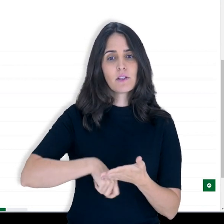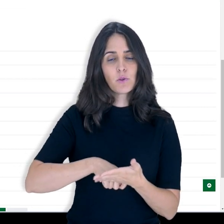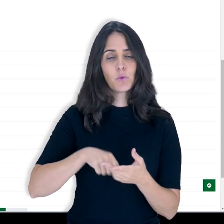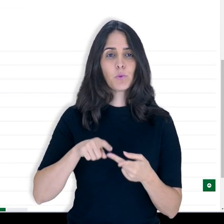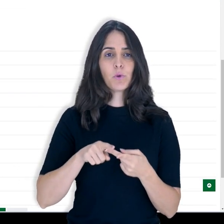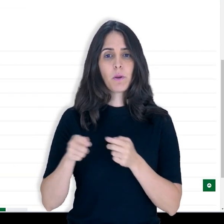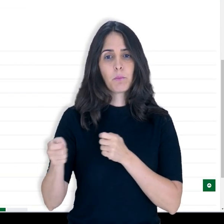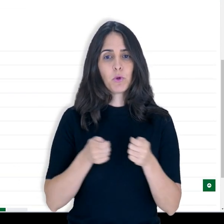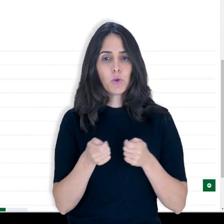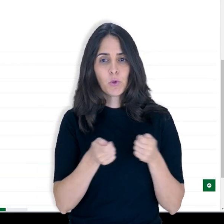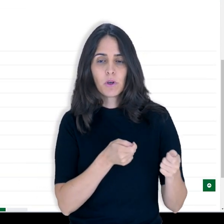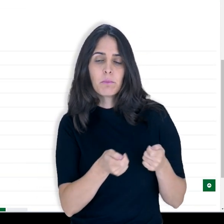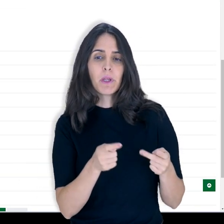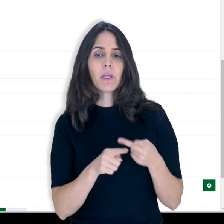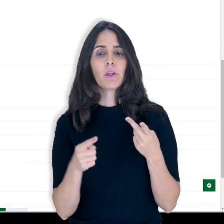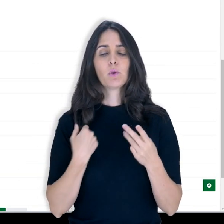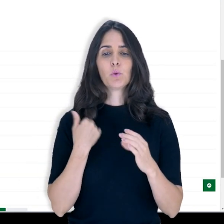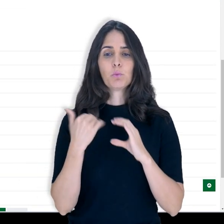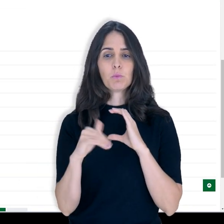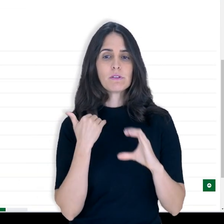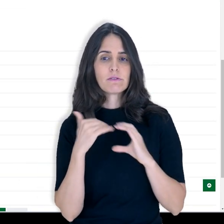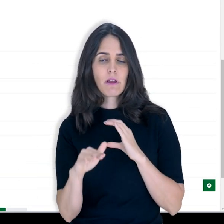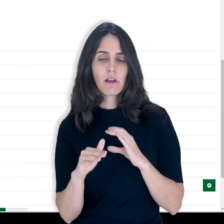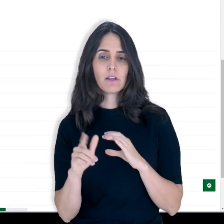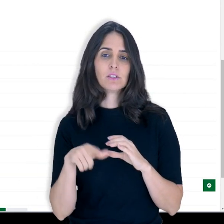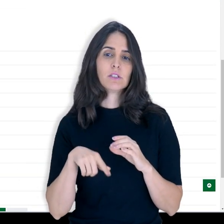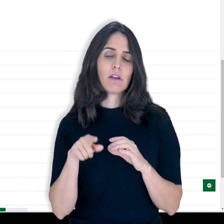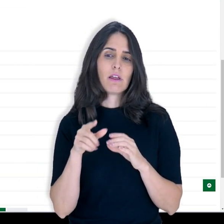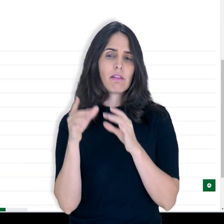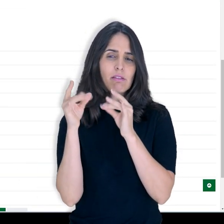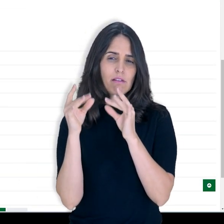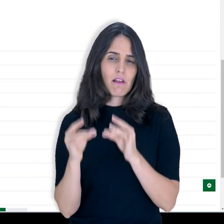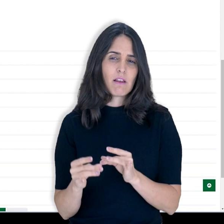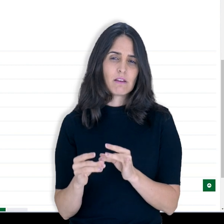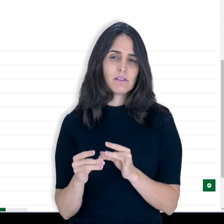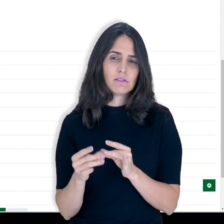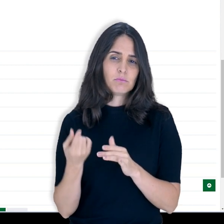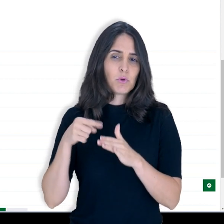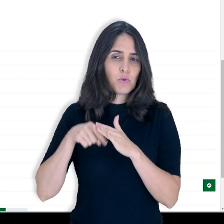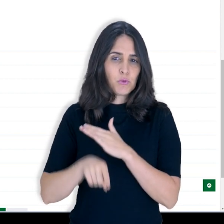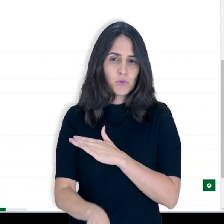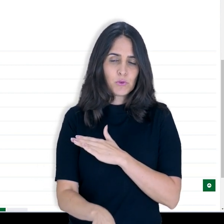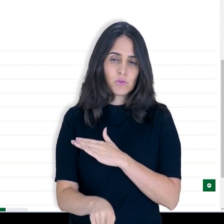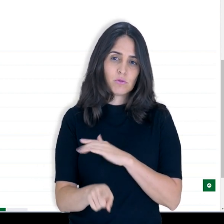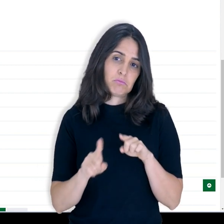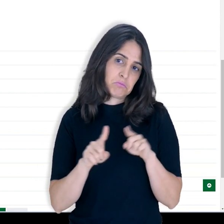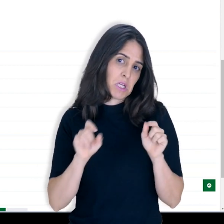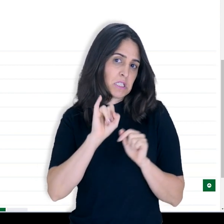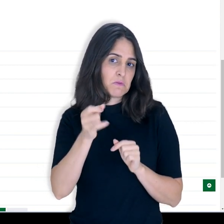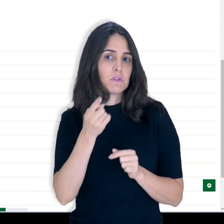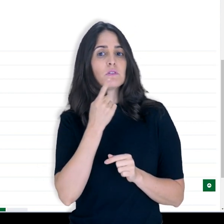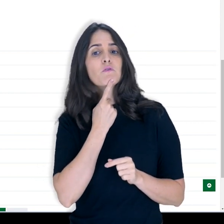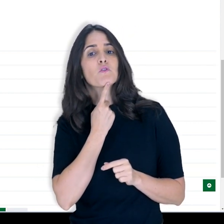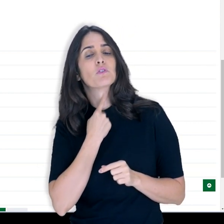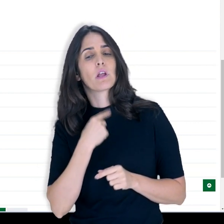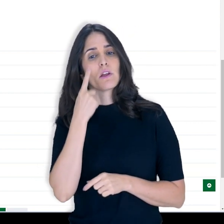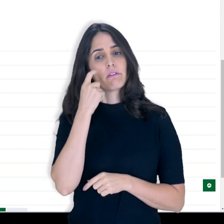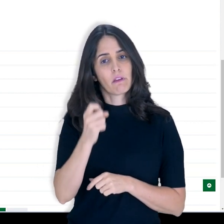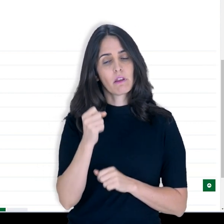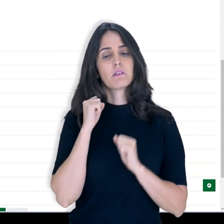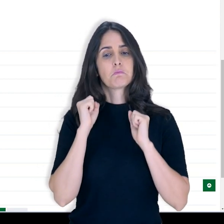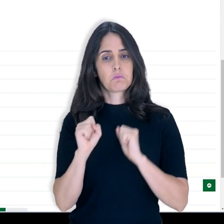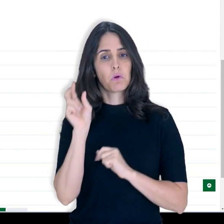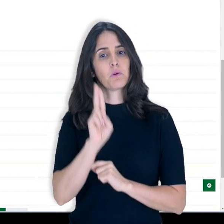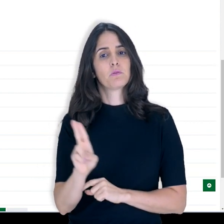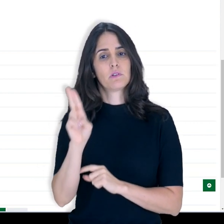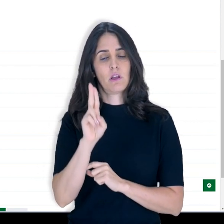e monitoramento, bloqueio de discussões, limite de mensagens para bloqueio, são um pouco mais detalhistas e avançadas. Você pode, se